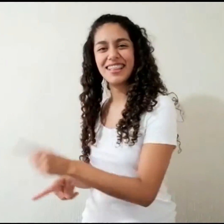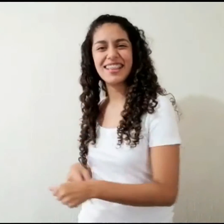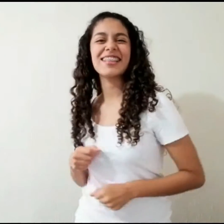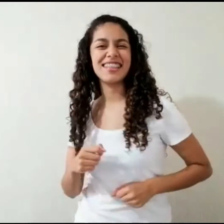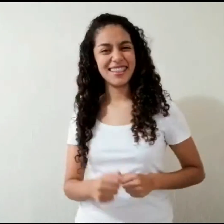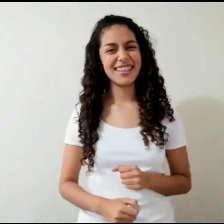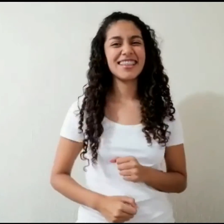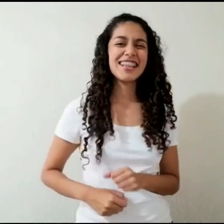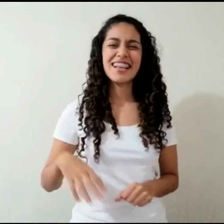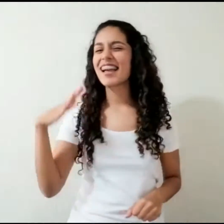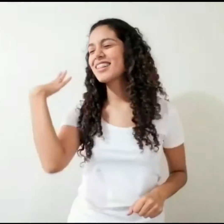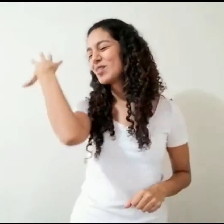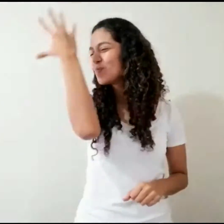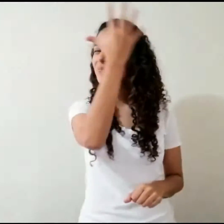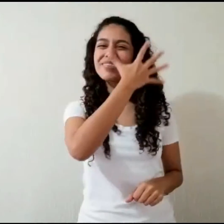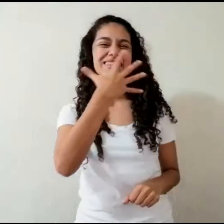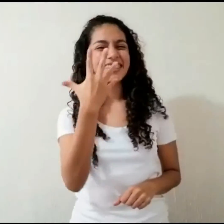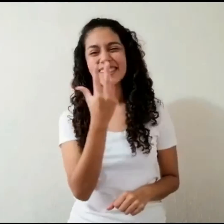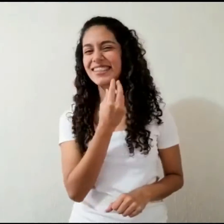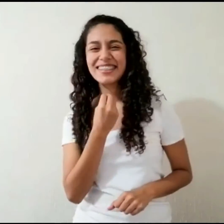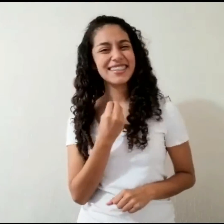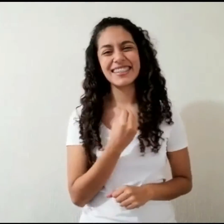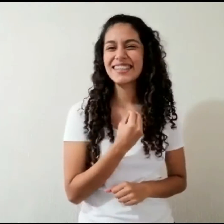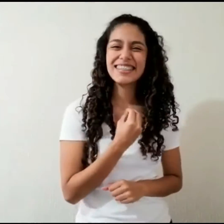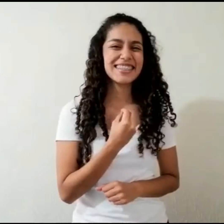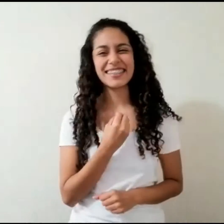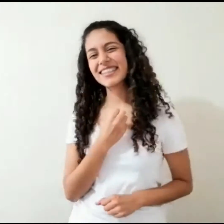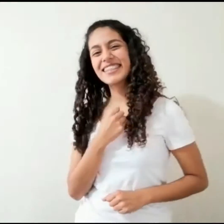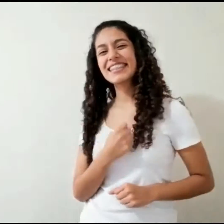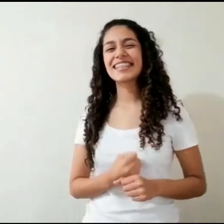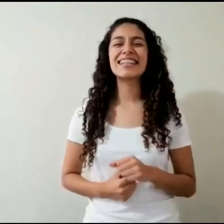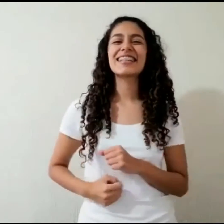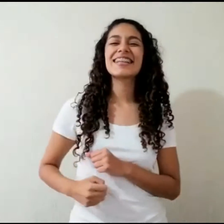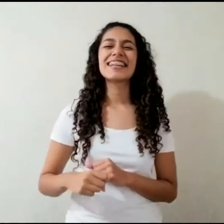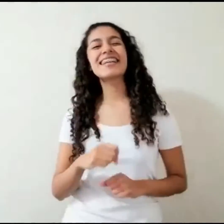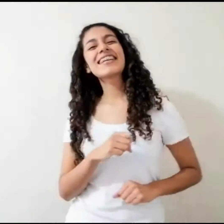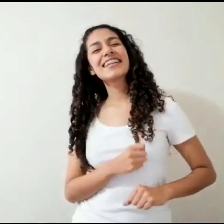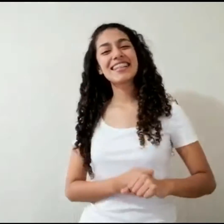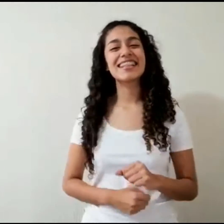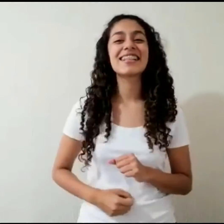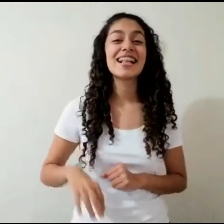Ala, ala que bonito Ala,